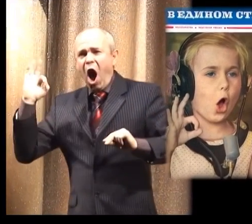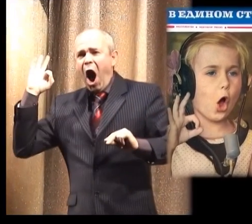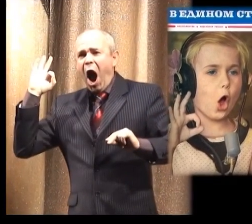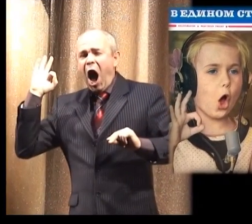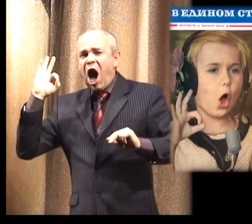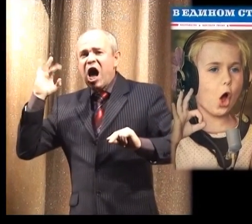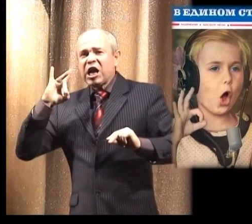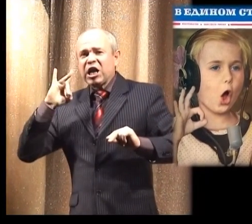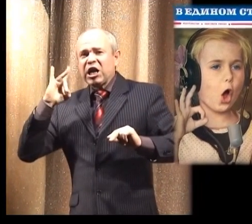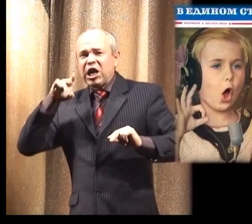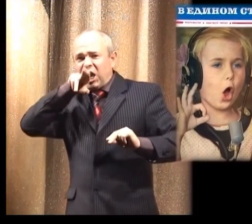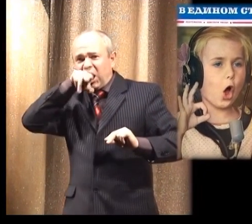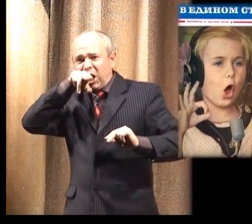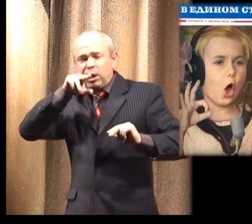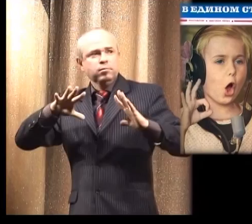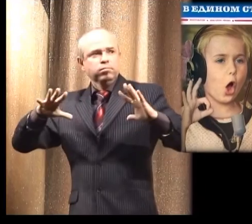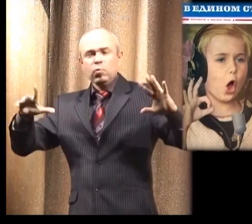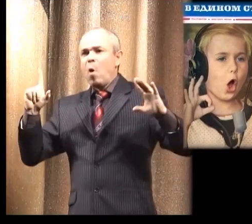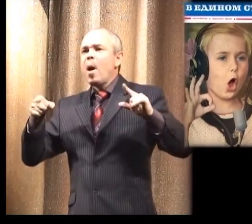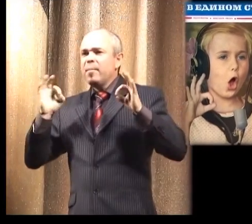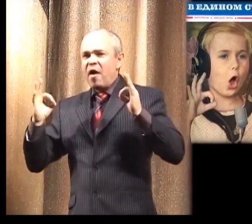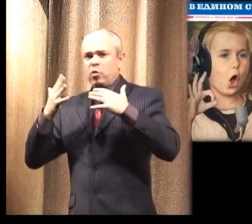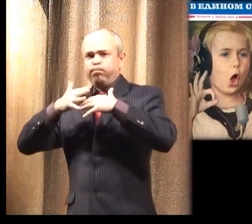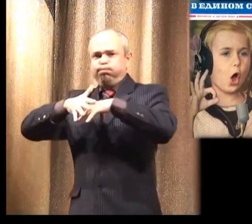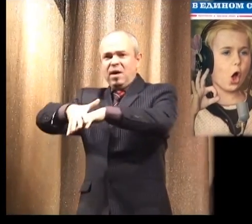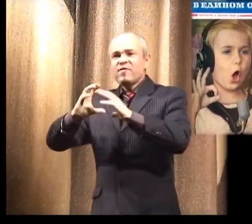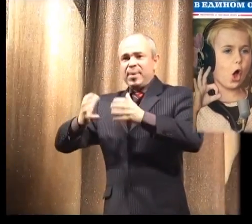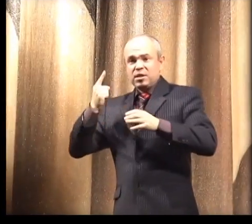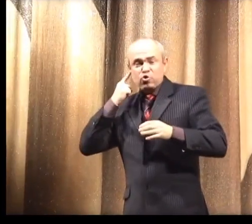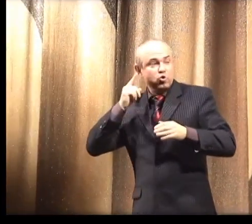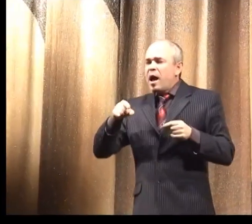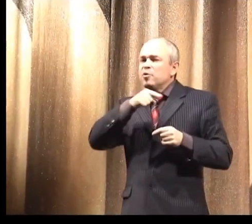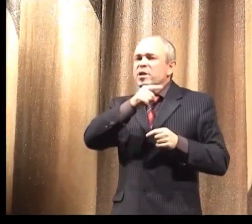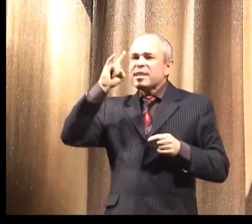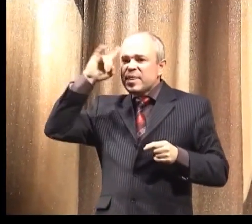Глухи учили о-р-р-р-р-р И вот, пожалуйста, развивались, чтобы все вошли.